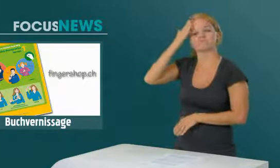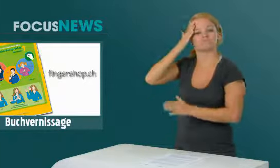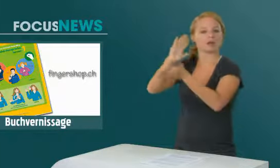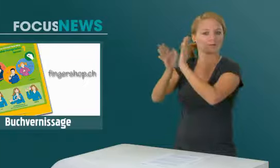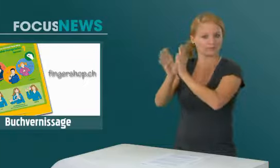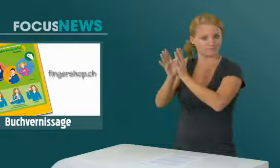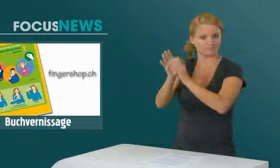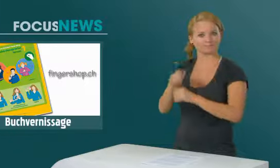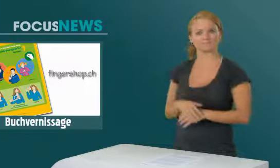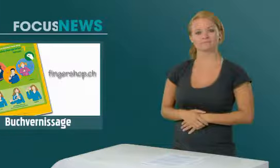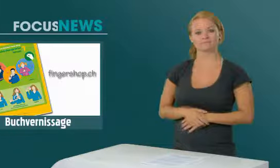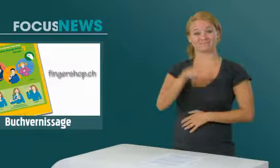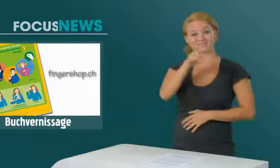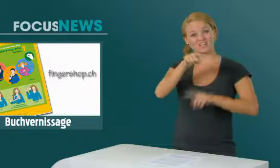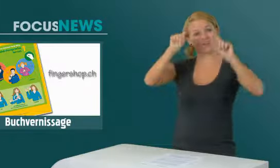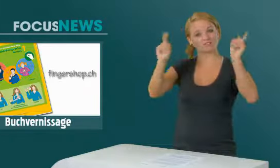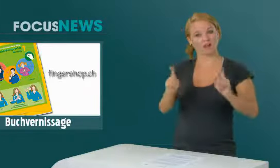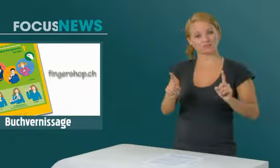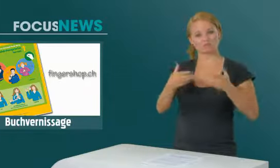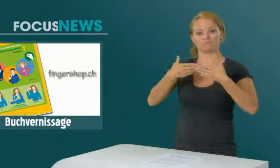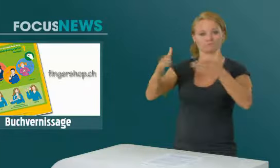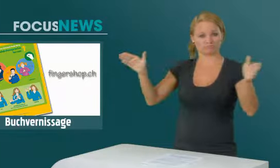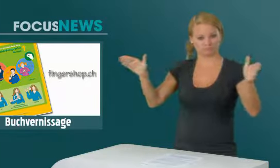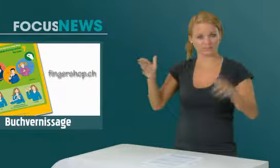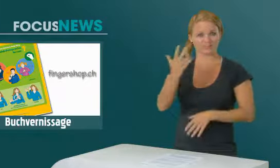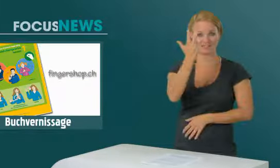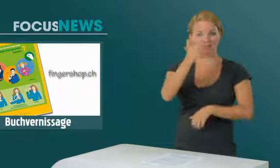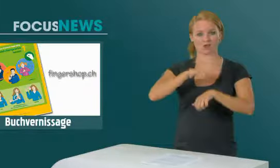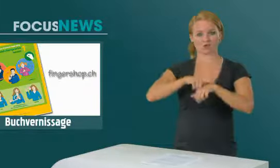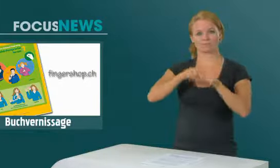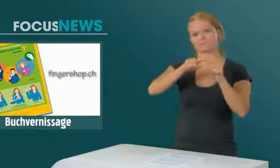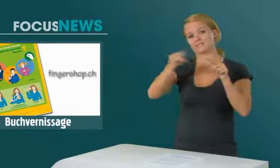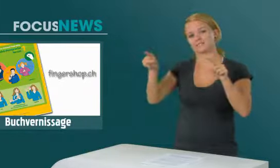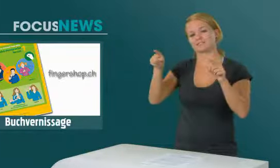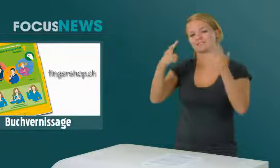Die Veranstaltung mit Apero dauert von 3 bis 7 Uhr abends.